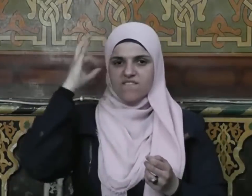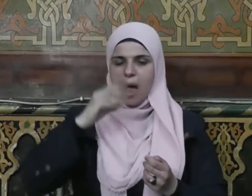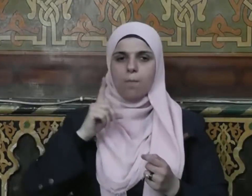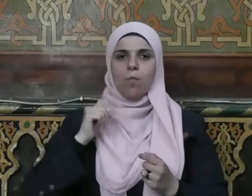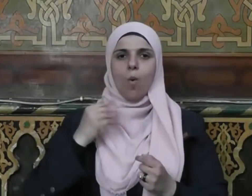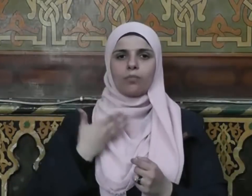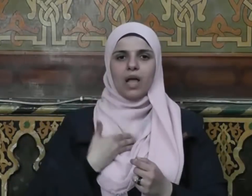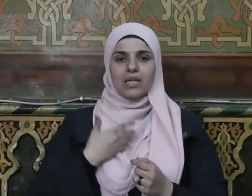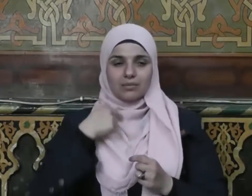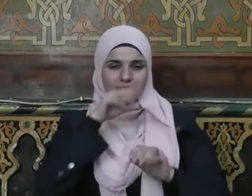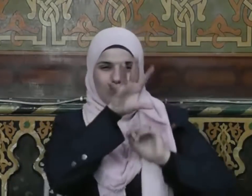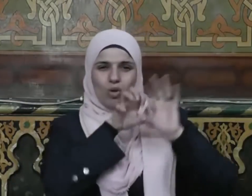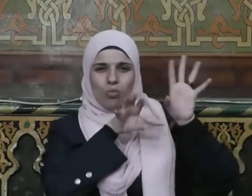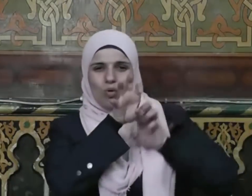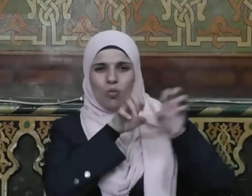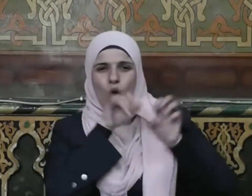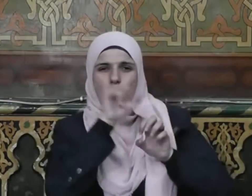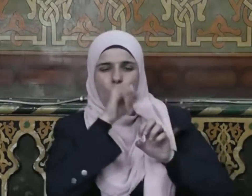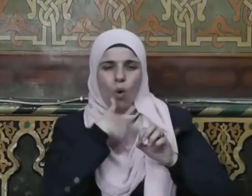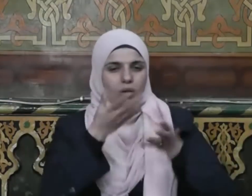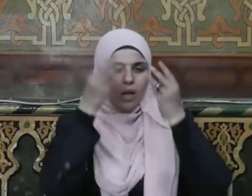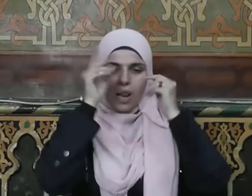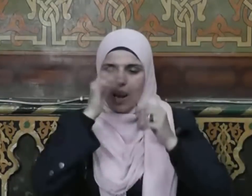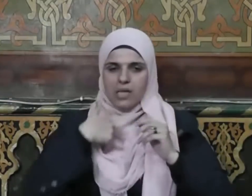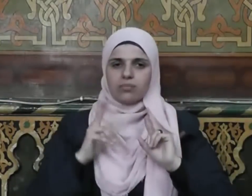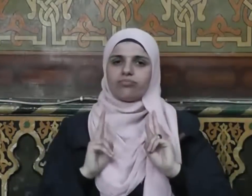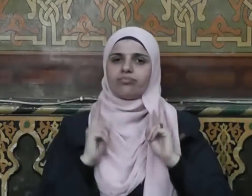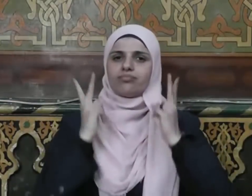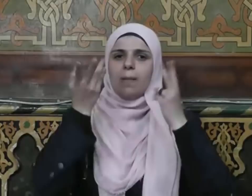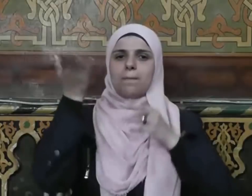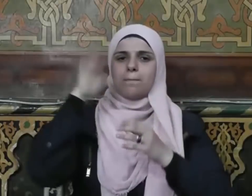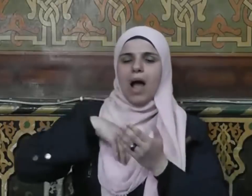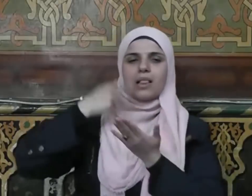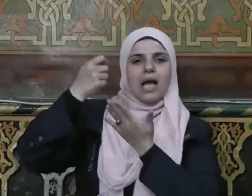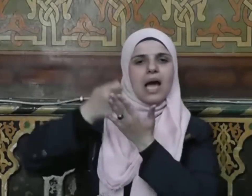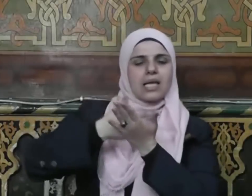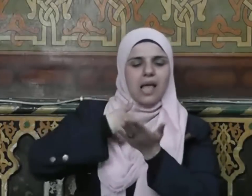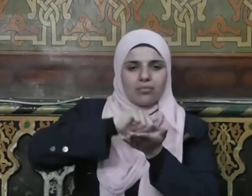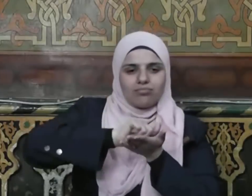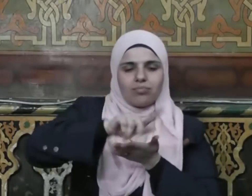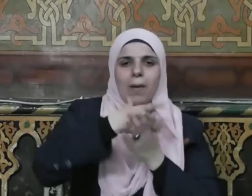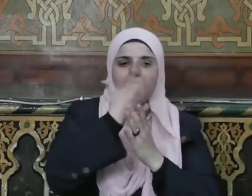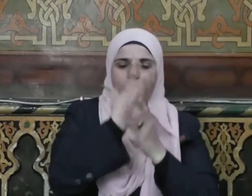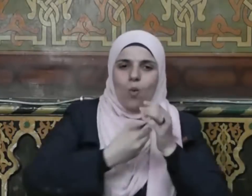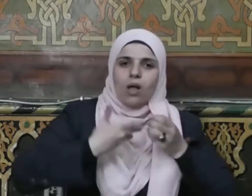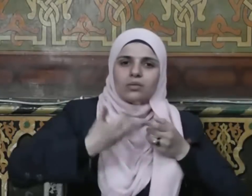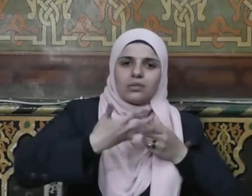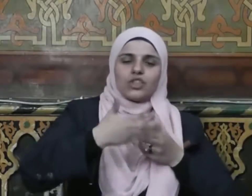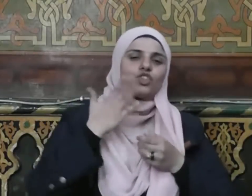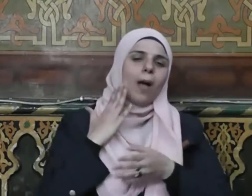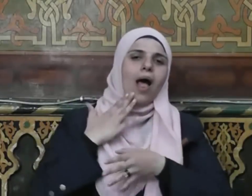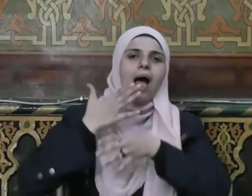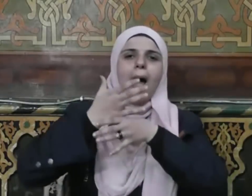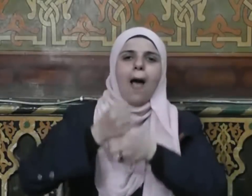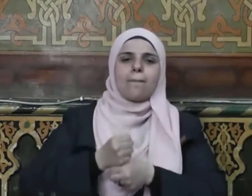المتميزة حتى يكون مؤهلا لحمل الرسالة وتأدية الأمانة